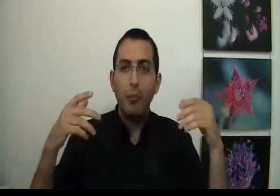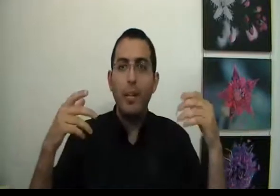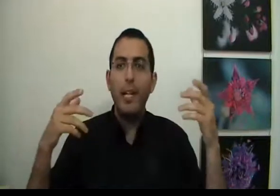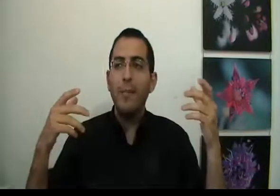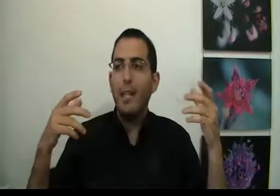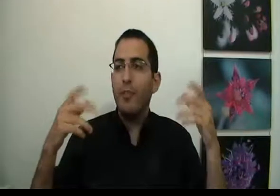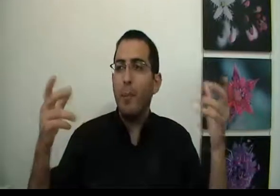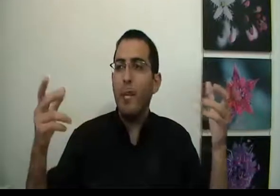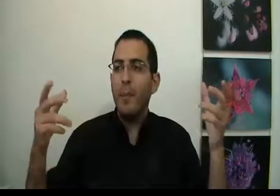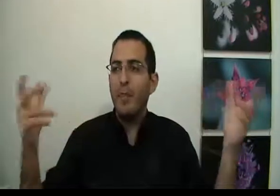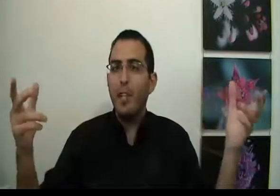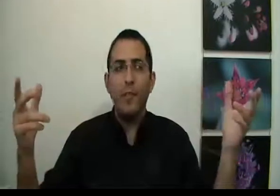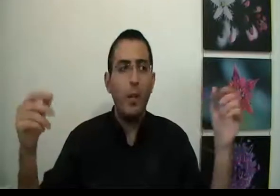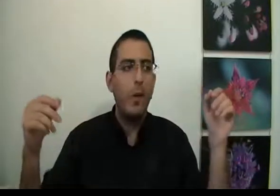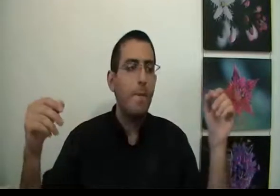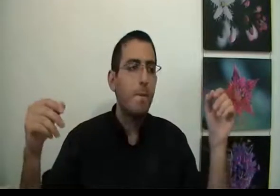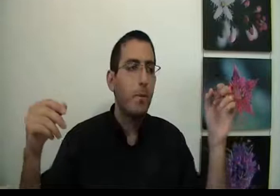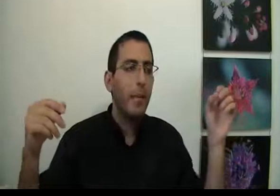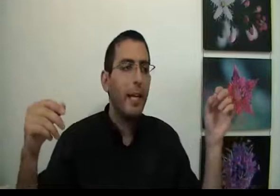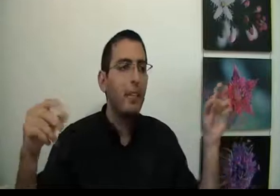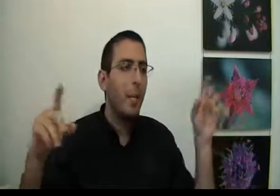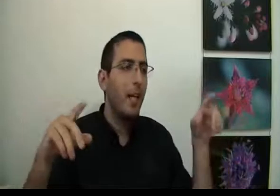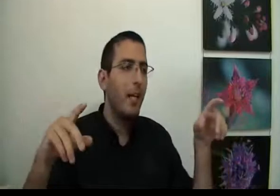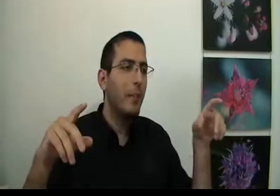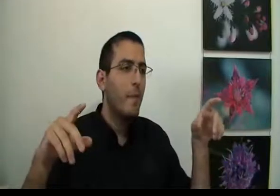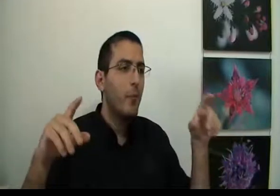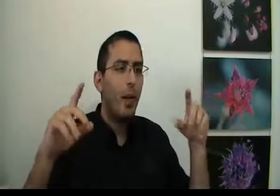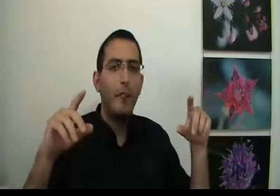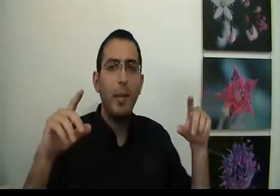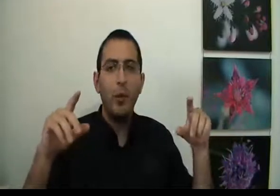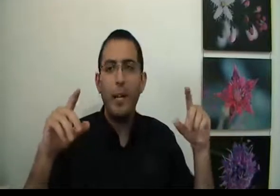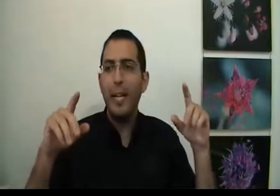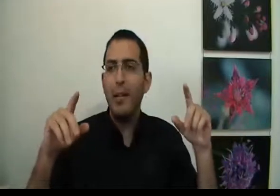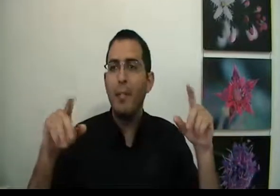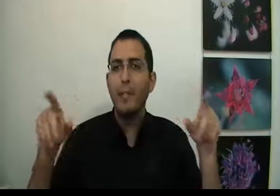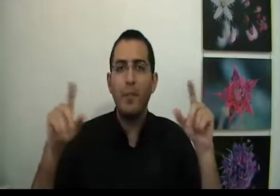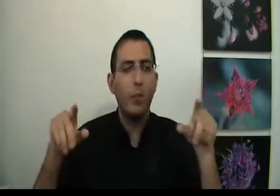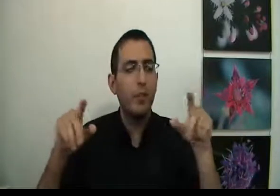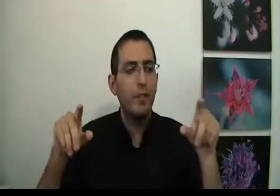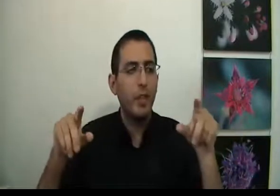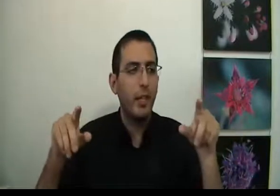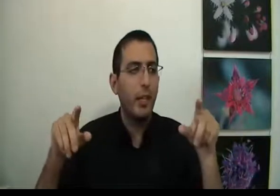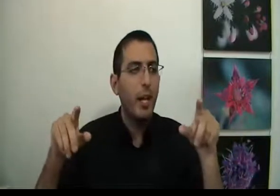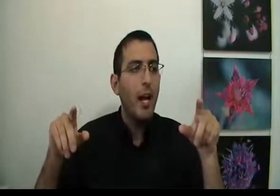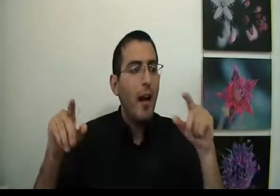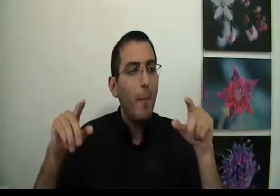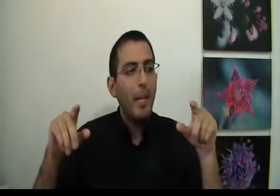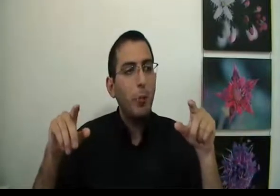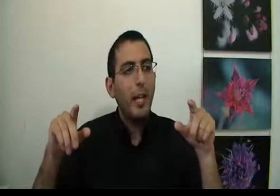שהוא יגיע למצב שבו הוא יאבד את העבודה ויהיה לא רע, זאת אומרת שהפחד הוא אף פעם לא בגלל מה שאתה חושב שיקרה, הפחד הוא בגלל